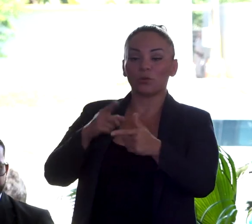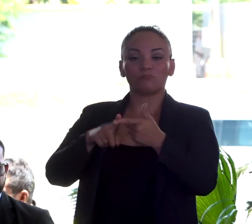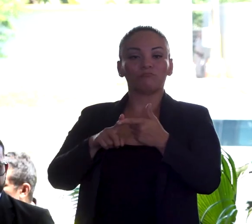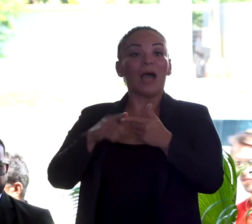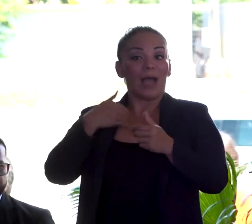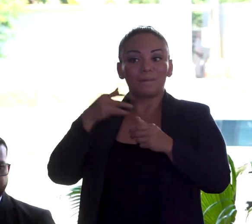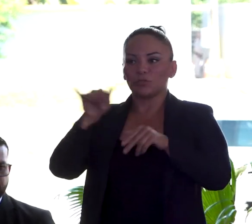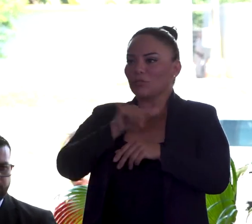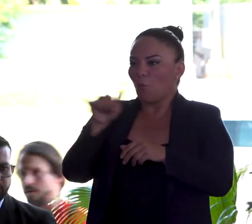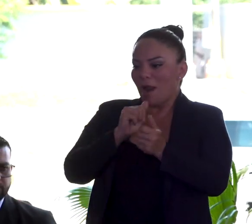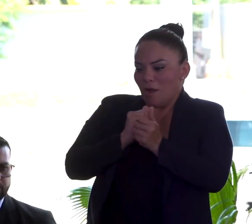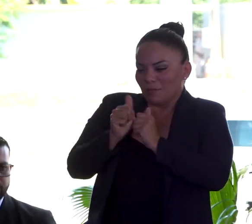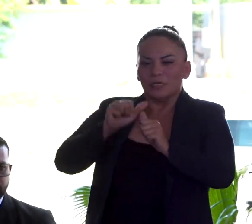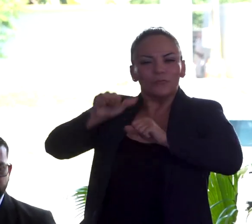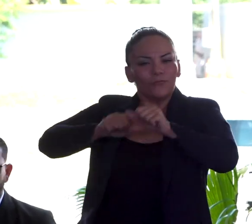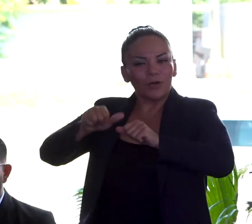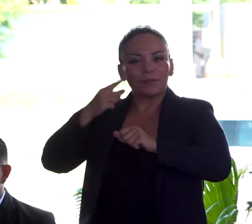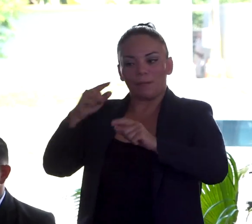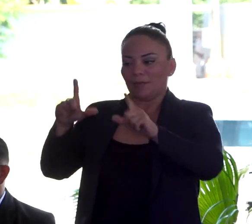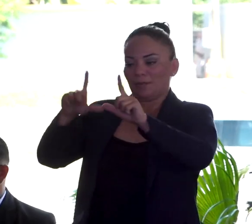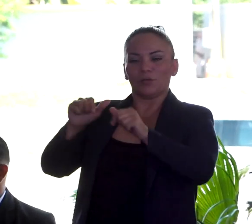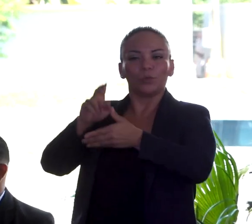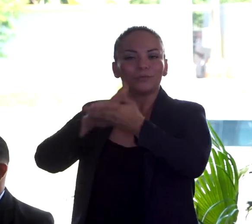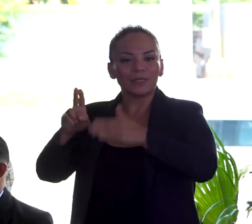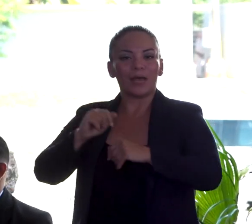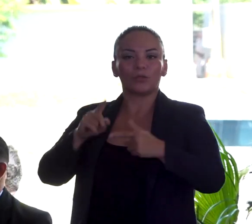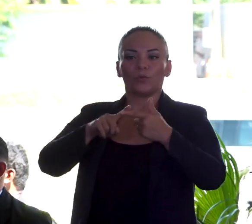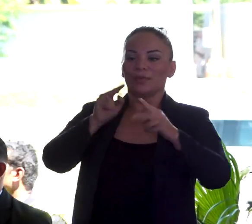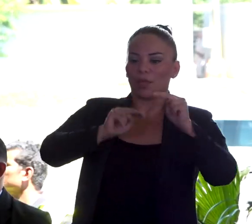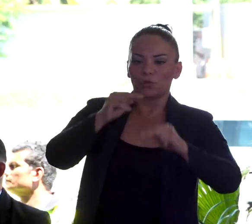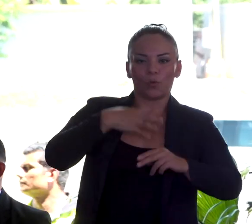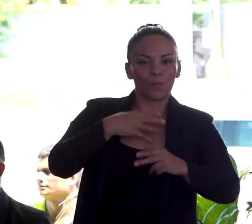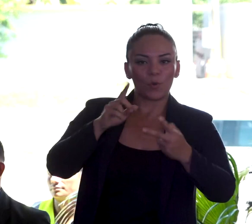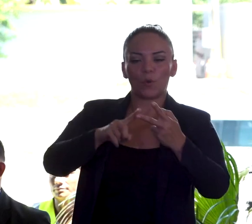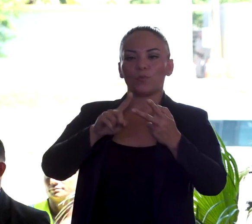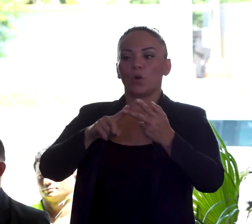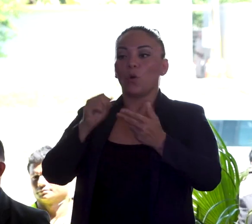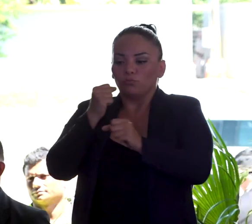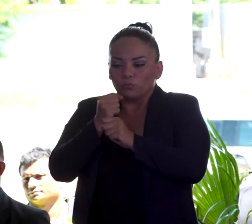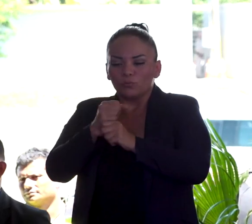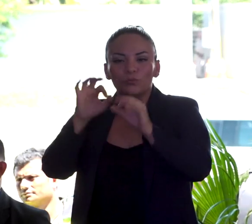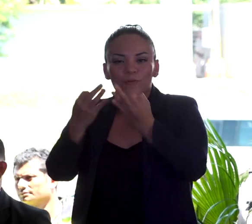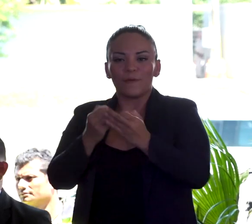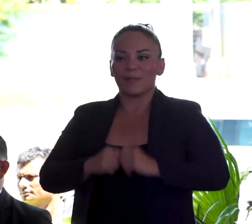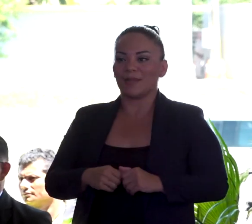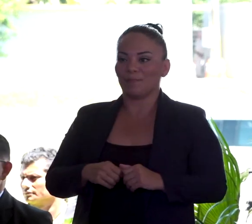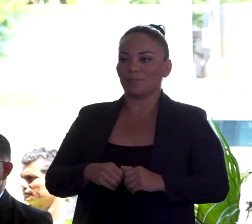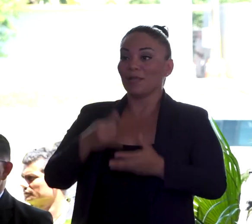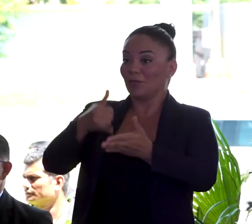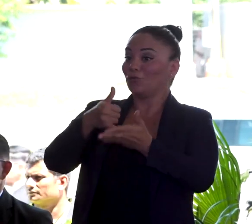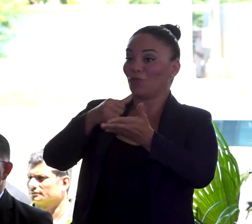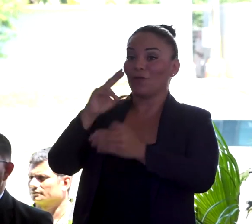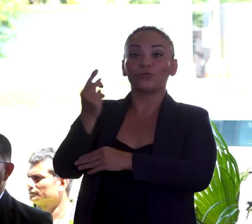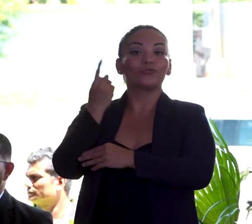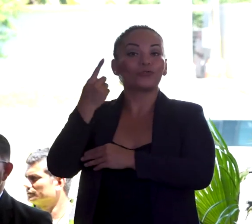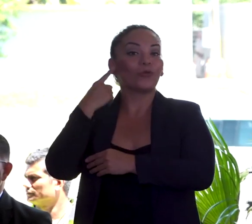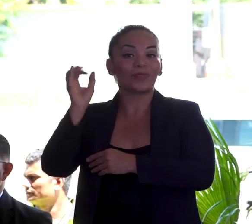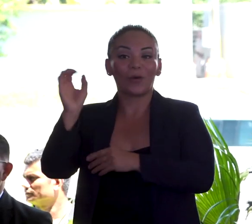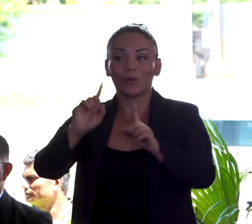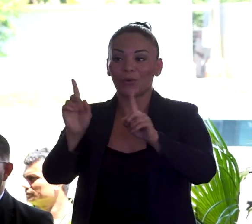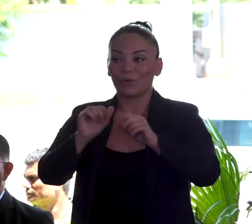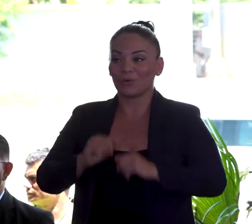universitario o sacar adelante a su hijo. El trofeo no solo es de oro.